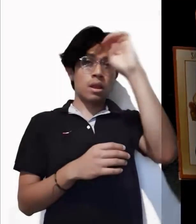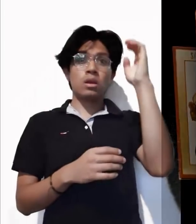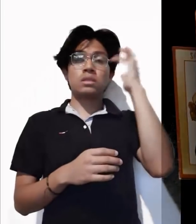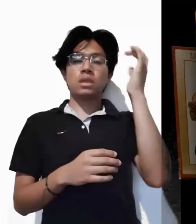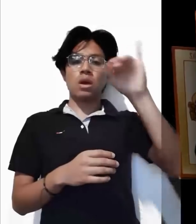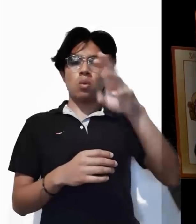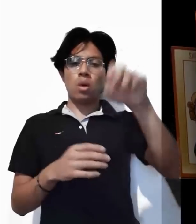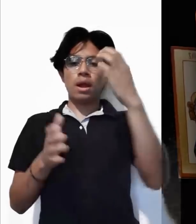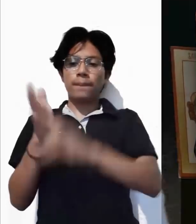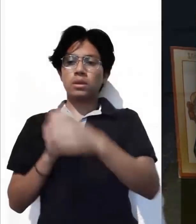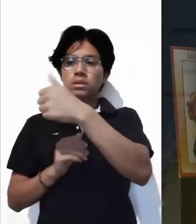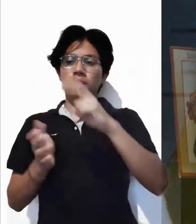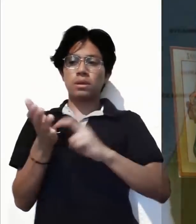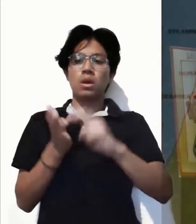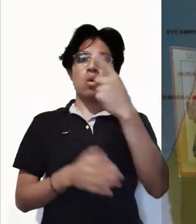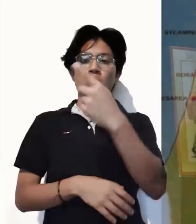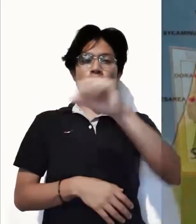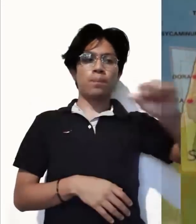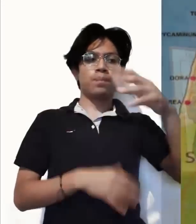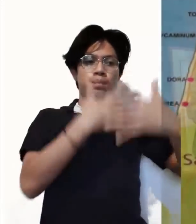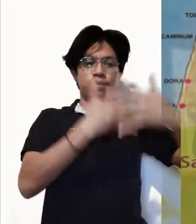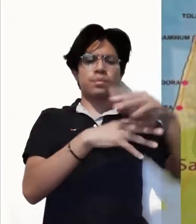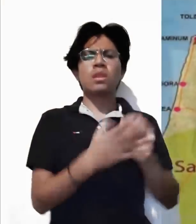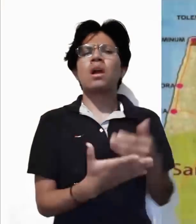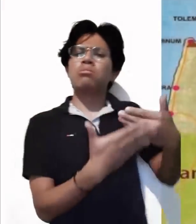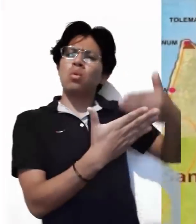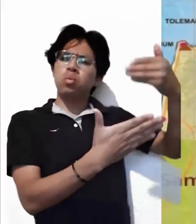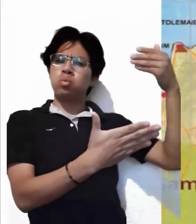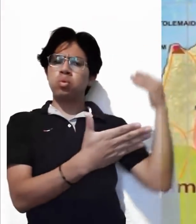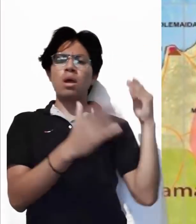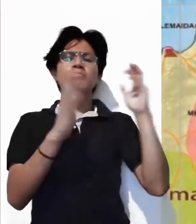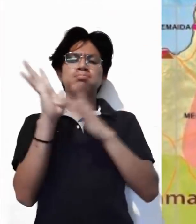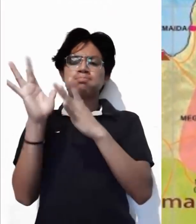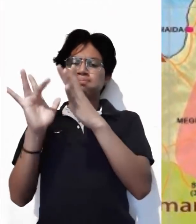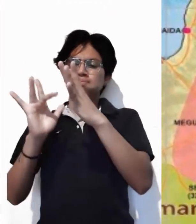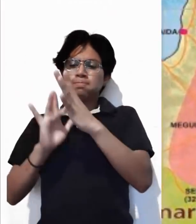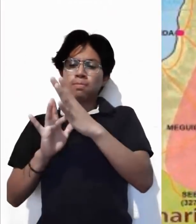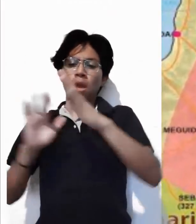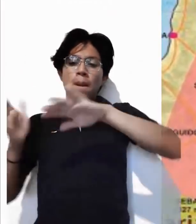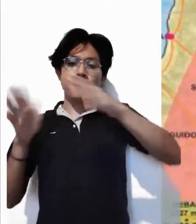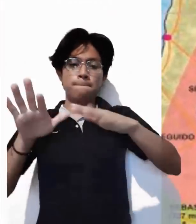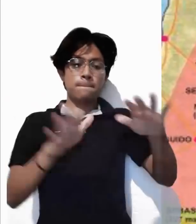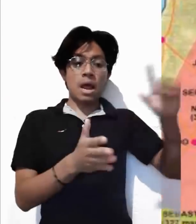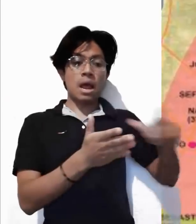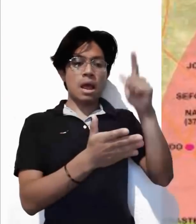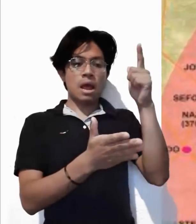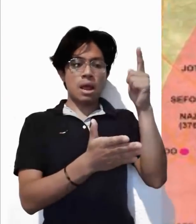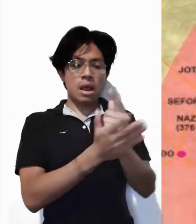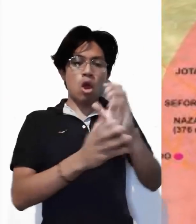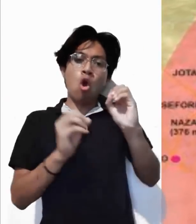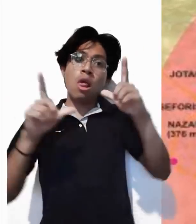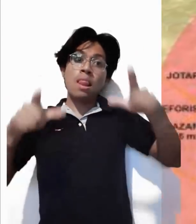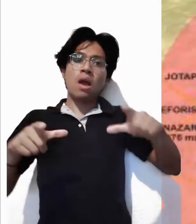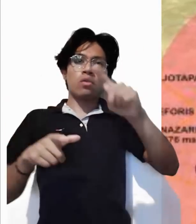capítulo 6, versículos del 1 al 15. En aquel tiempo, Jesús se fue a la otra orilla del mar de Galilea,